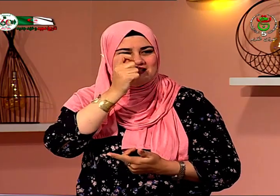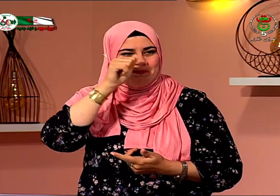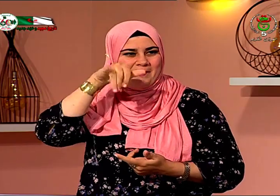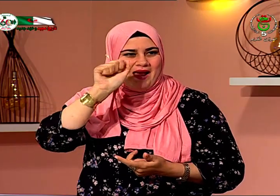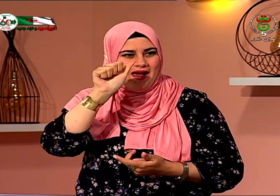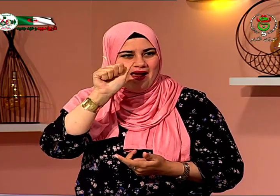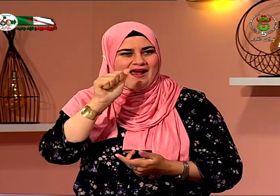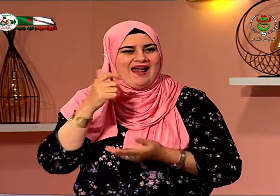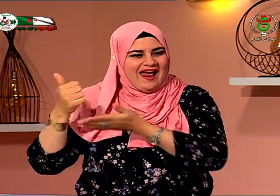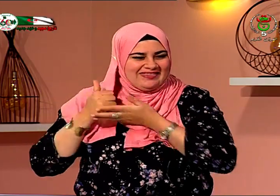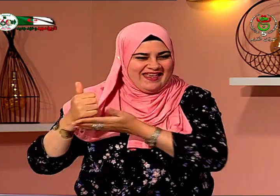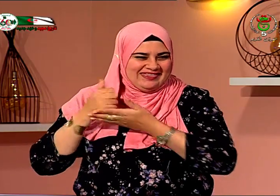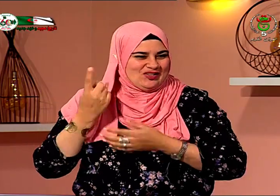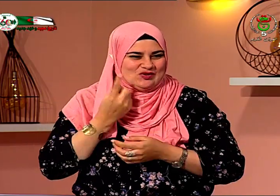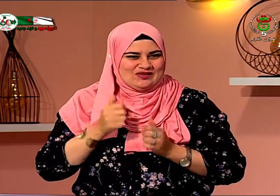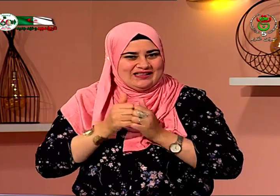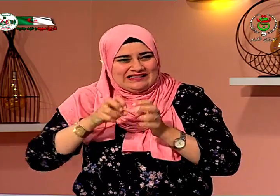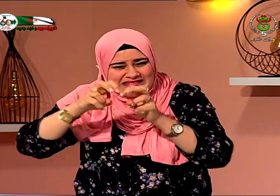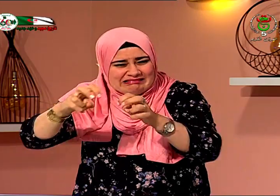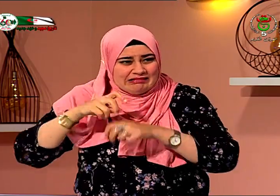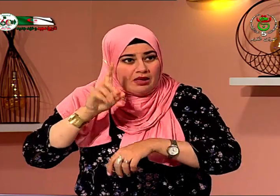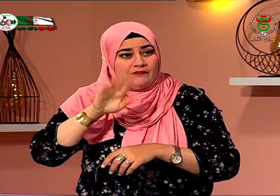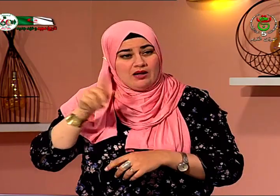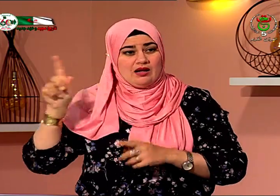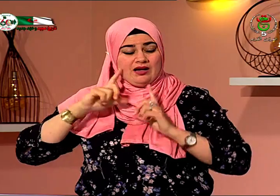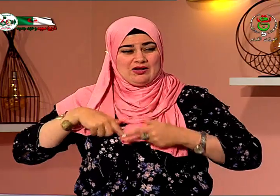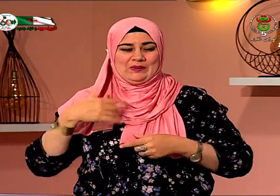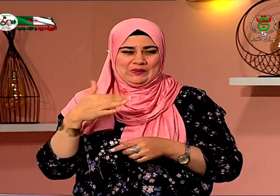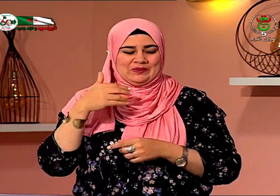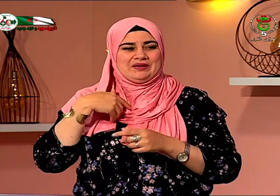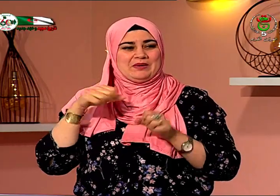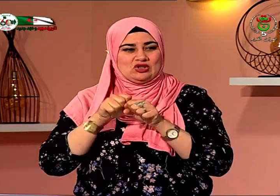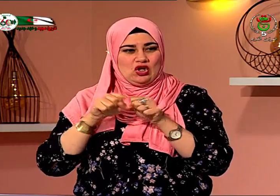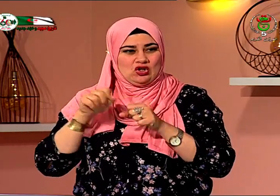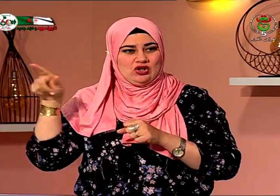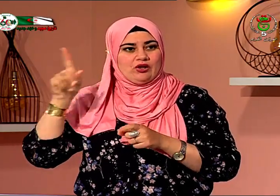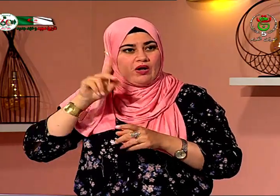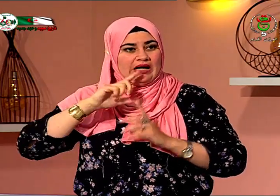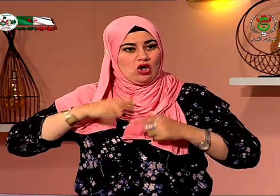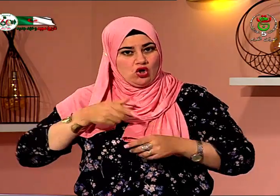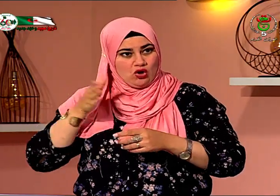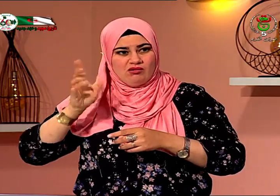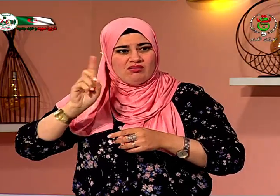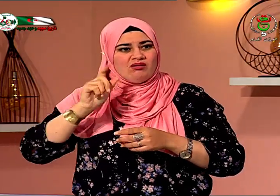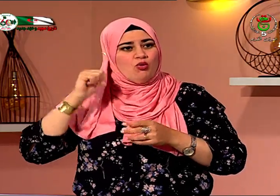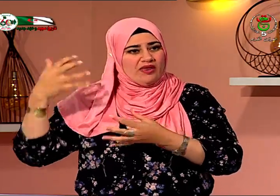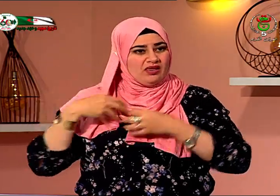عندما عندما التحقت أختي بالمدرسة كانت أسمى هي تساعدني وكنا نقوم بالدروس